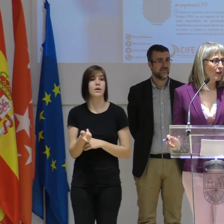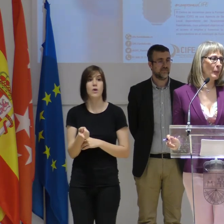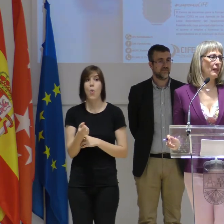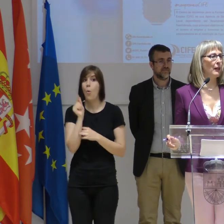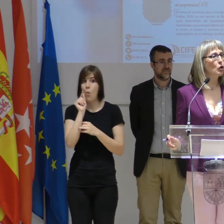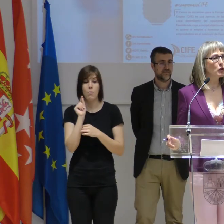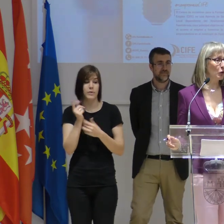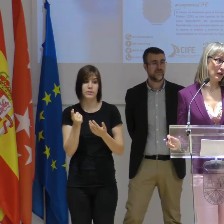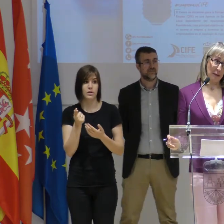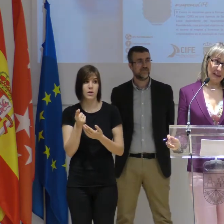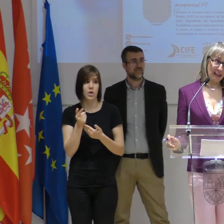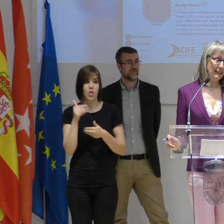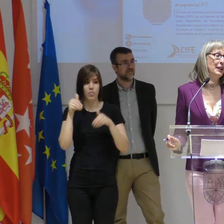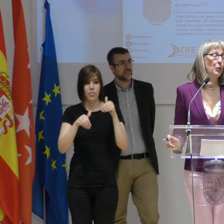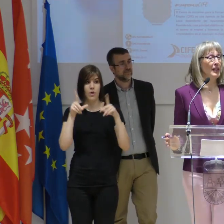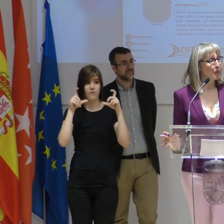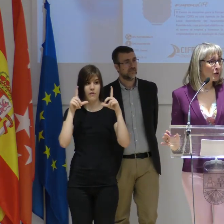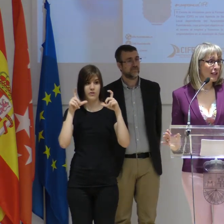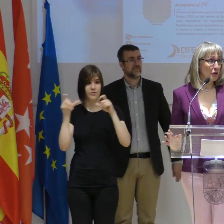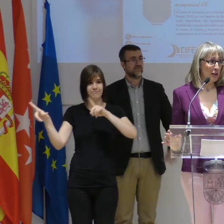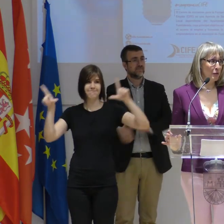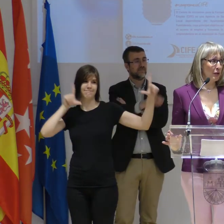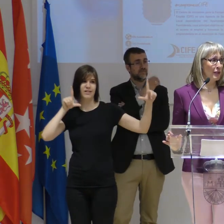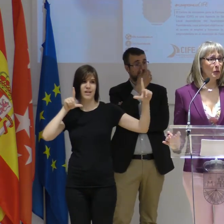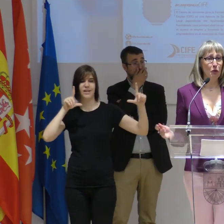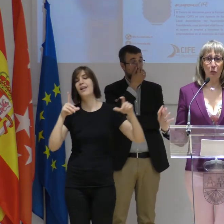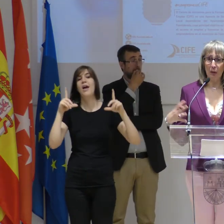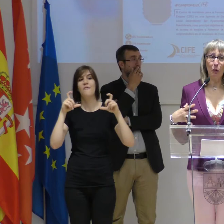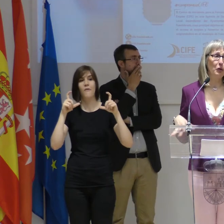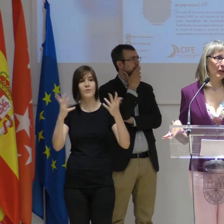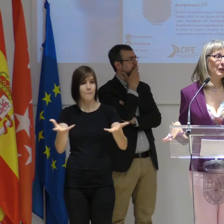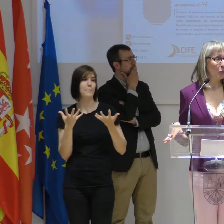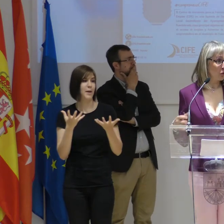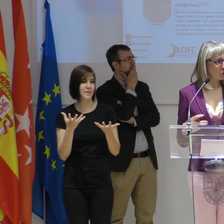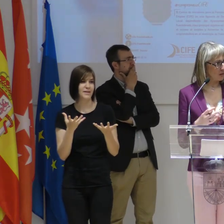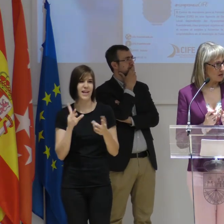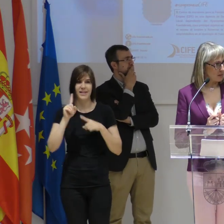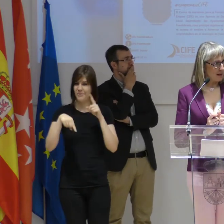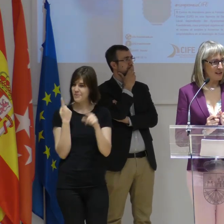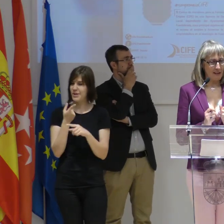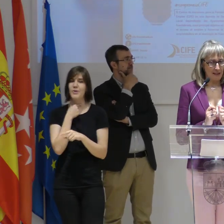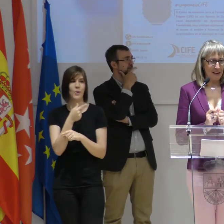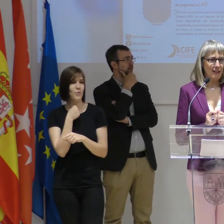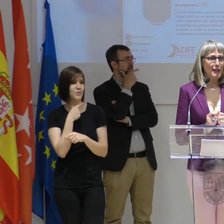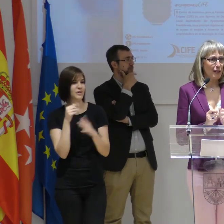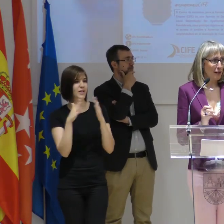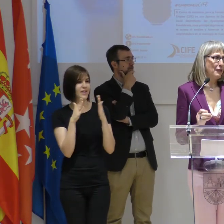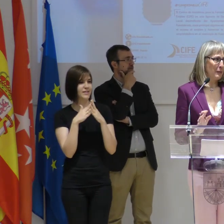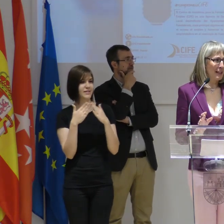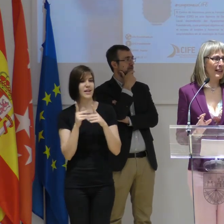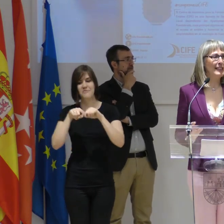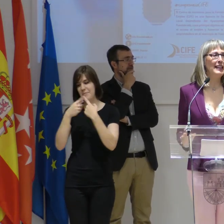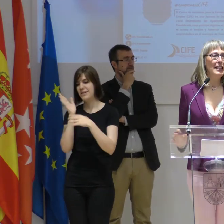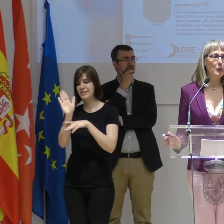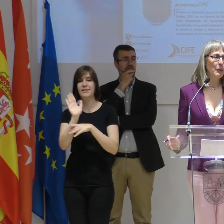un huequecito para hacer dos fotos de familia, porque ya saben ustedes que esto de las fotografías, cuando nos dan un premio, un reconocimiento, luego nos gusta conservarlas, tenerlas en casa, enseñarlas a la